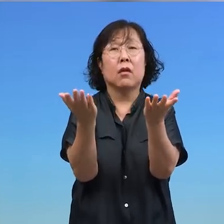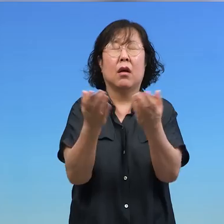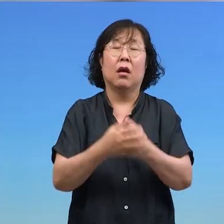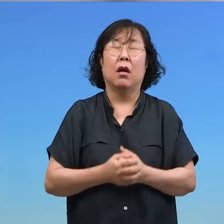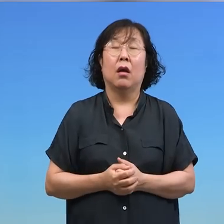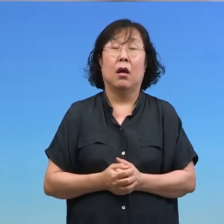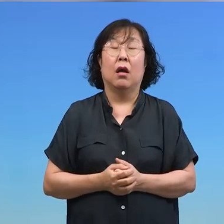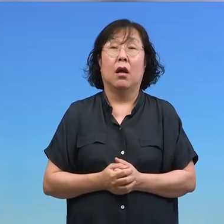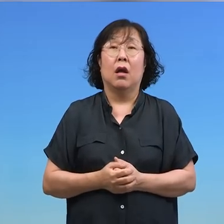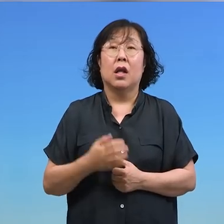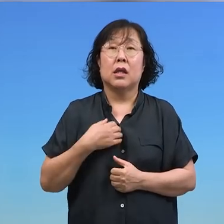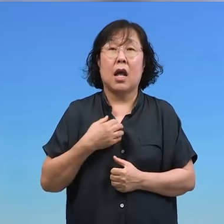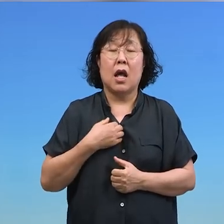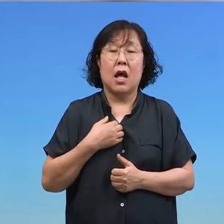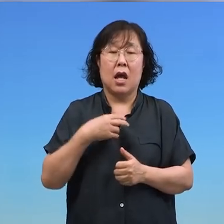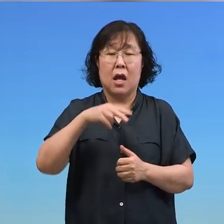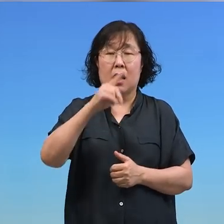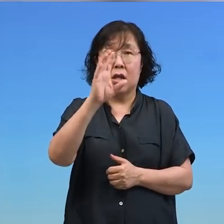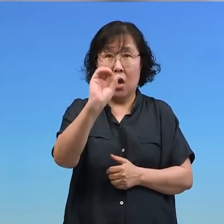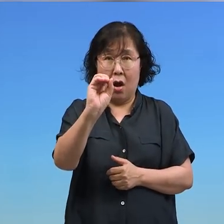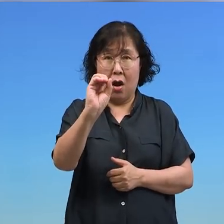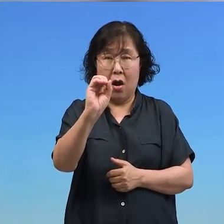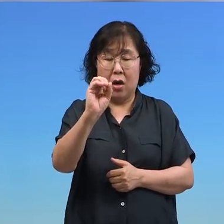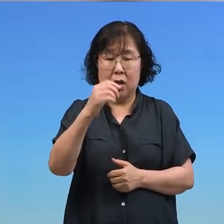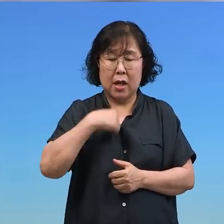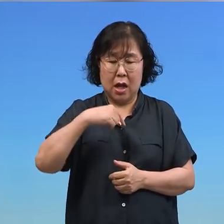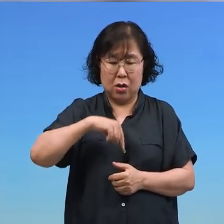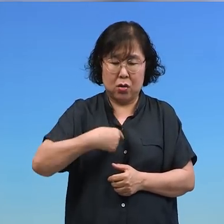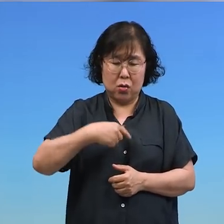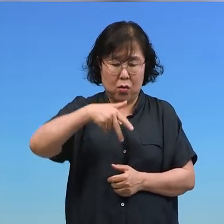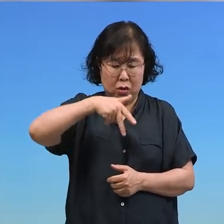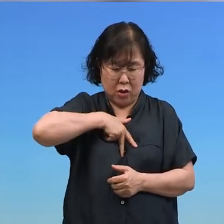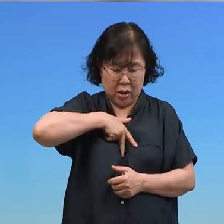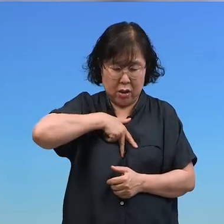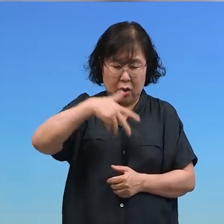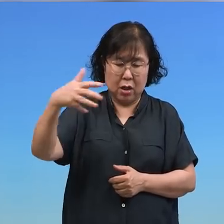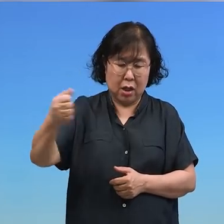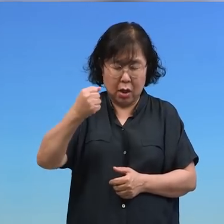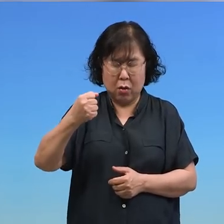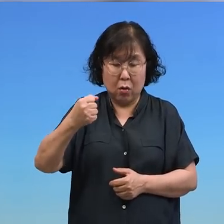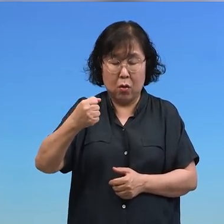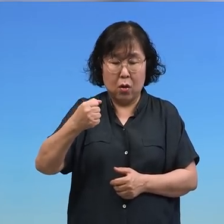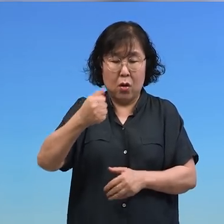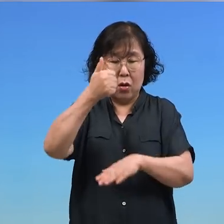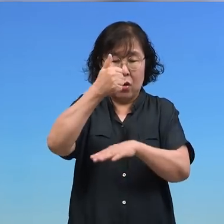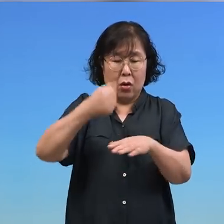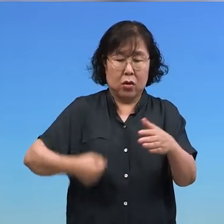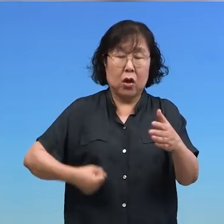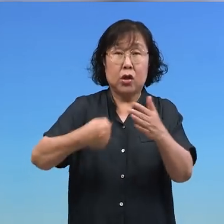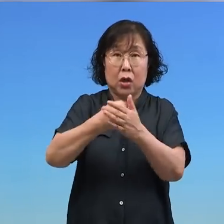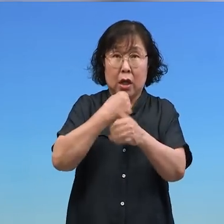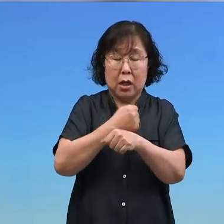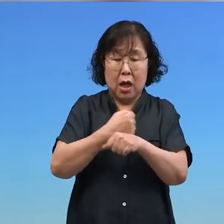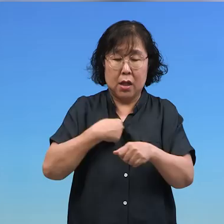내 성을 내가 결정한다 하나님이 저에게 신체적으로 남성으로